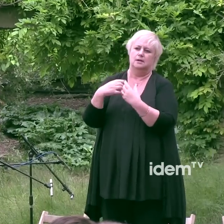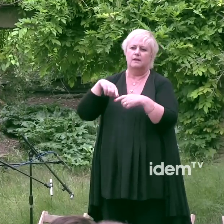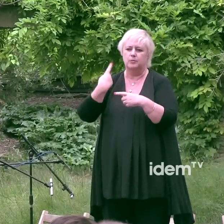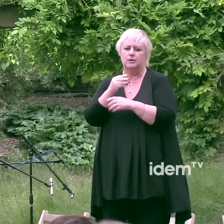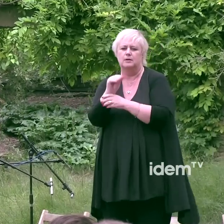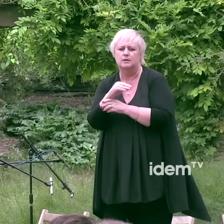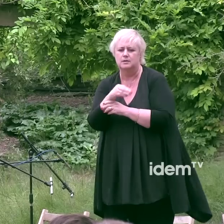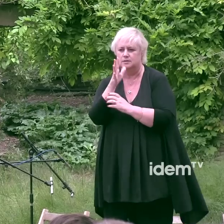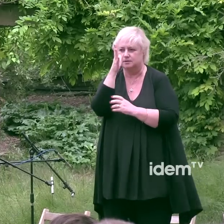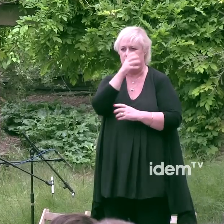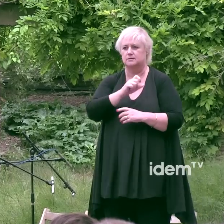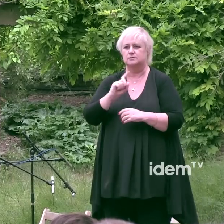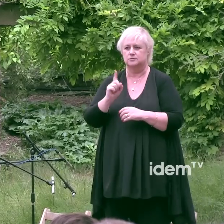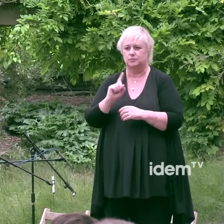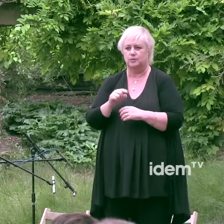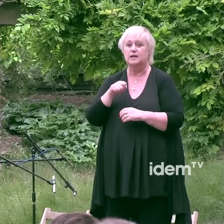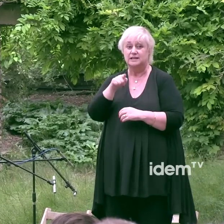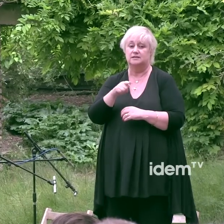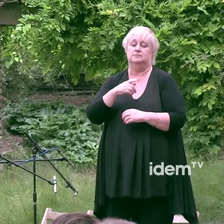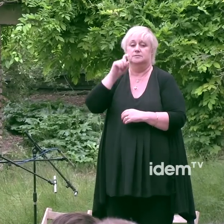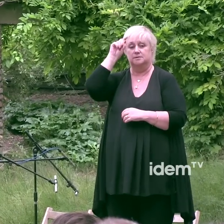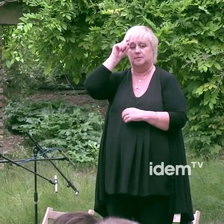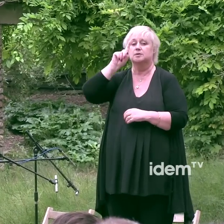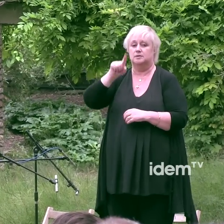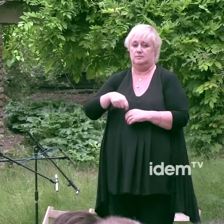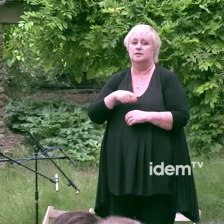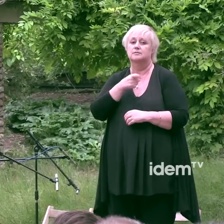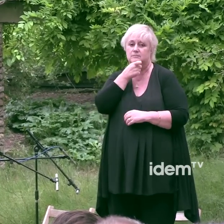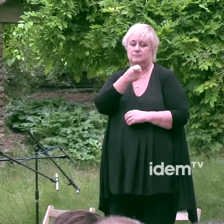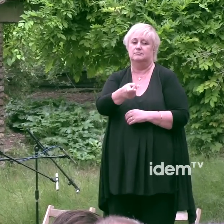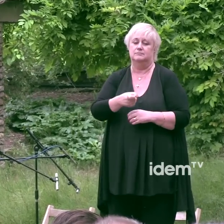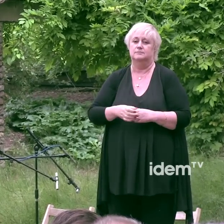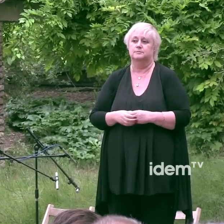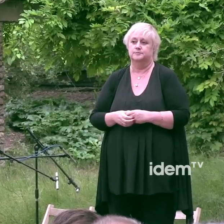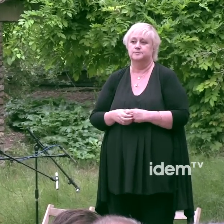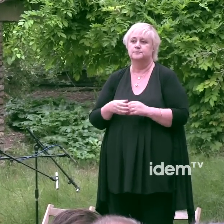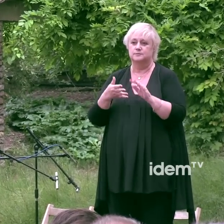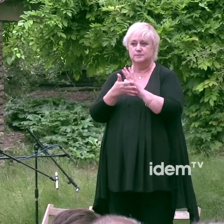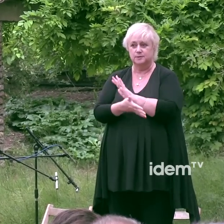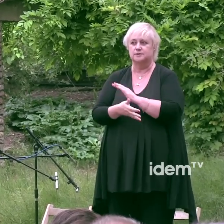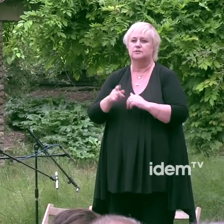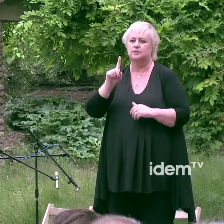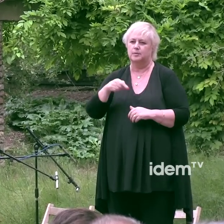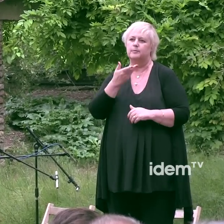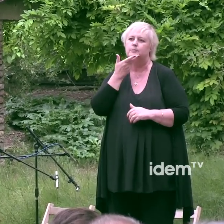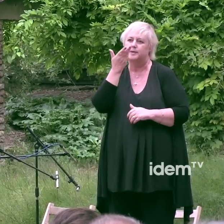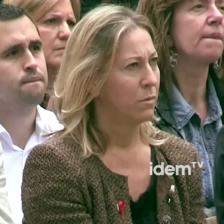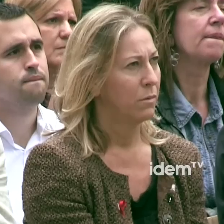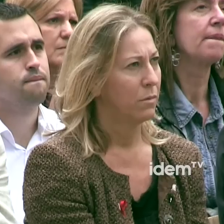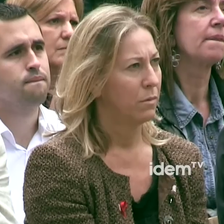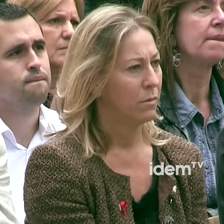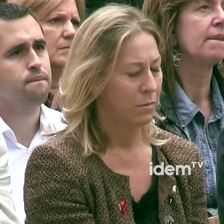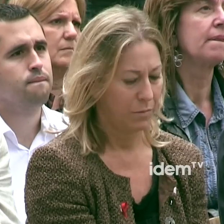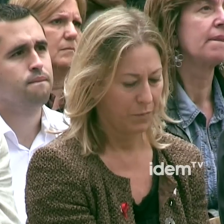com el VIH també està promovent l'homofòbia. Per això també des de l'àmbit del VIH demanem al Govern de la